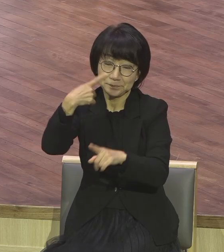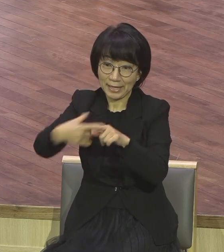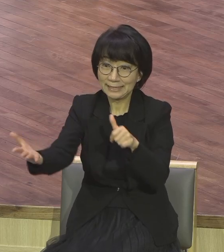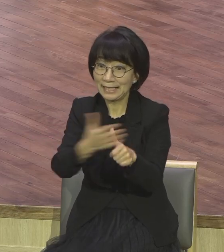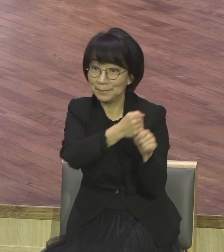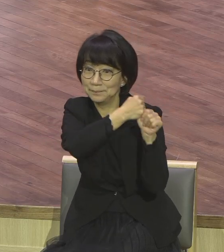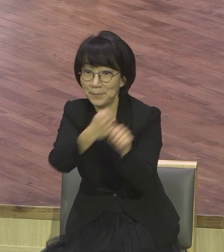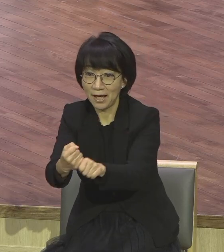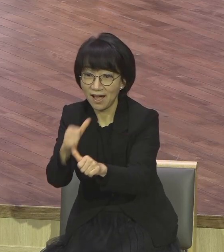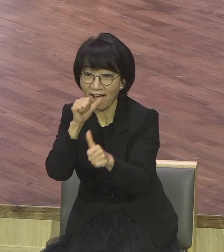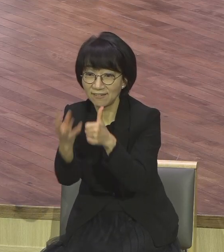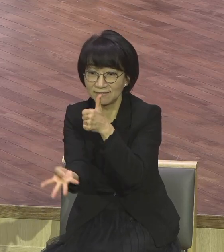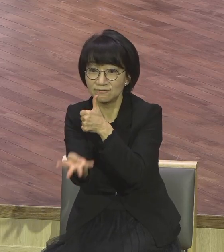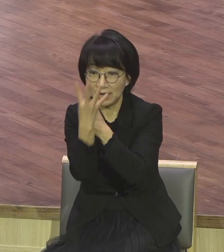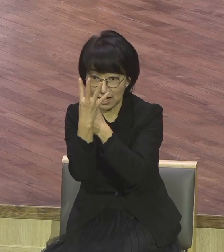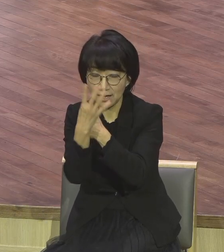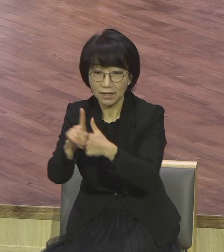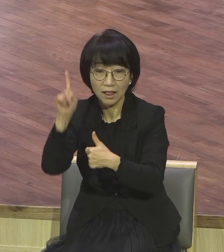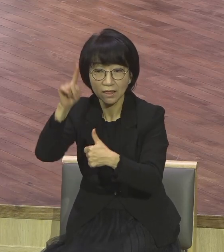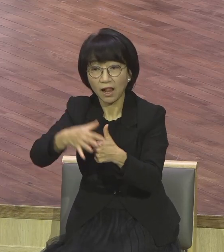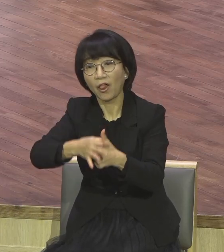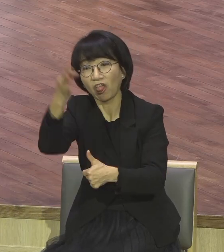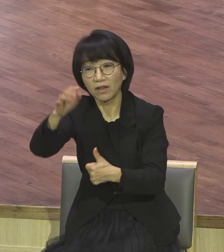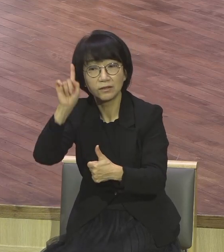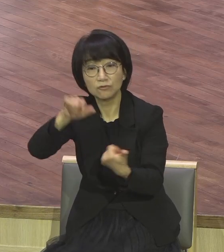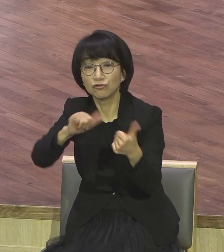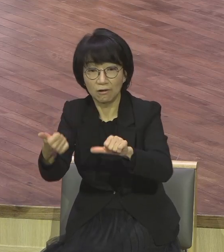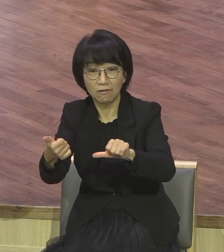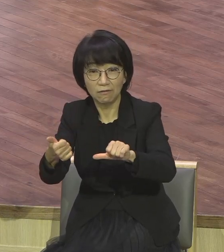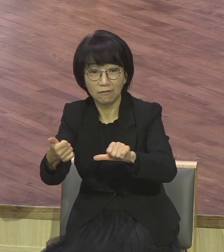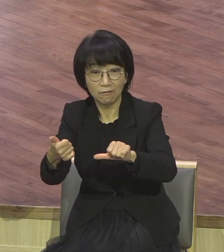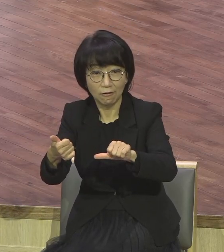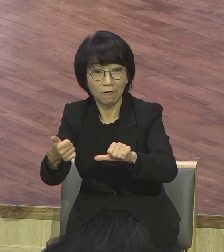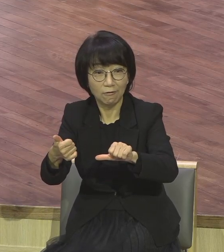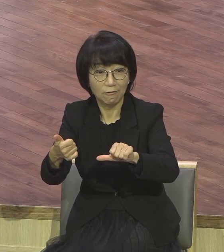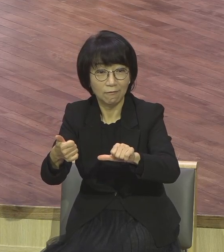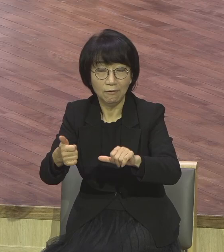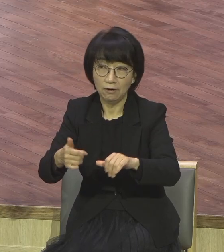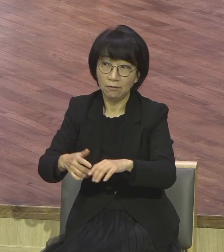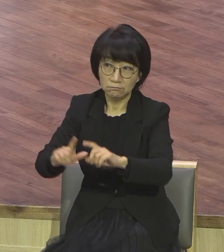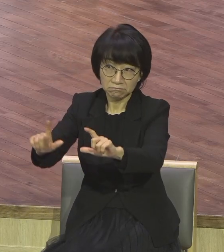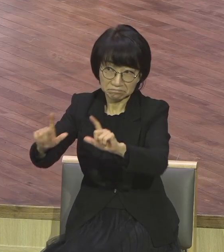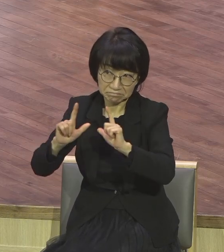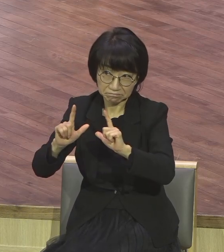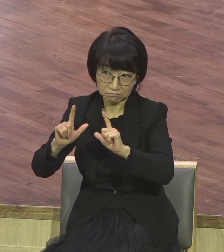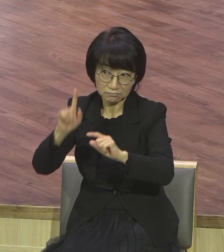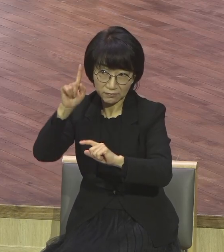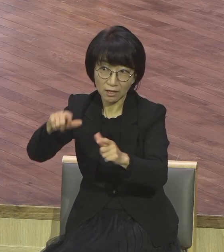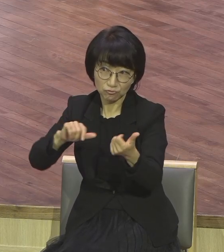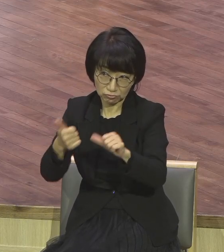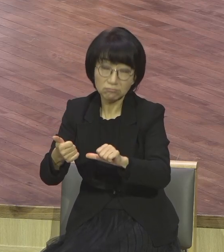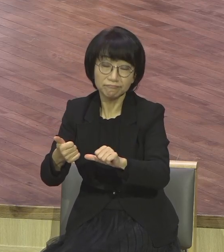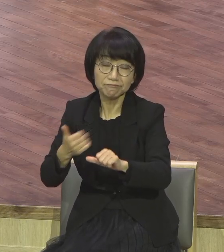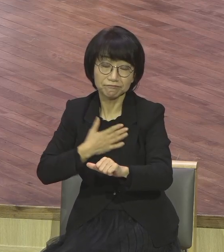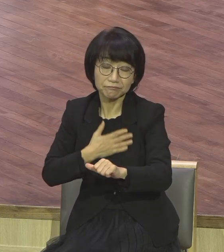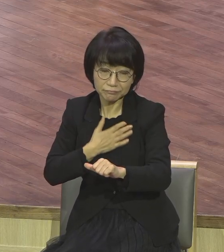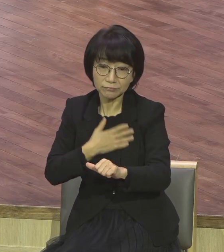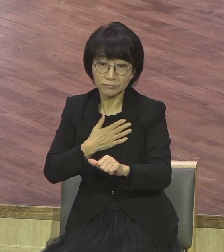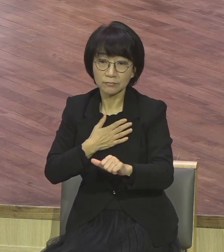사형당해요 내일 내일 사형당 사형은도 떨어져서 베드로시 죽인다 내일 사형당하는데